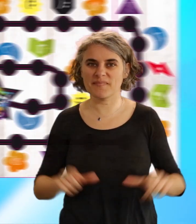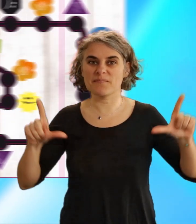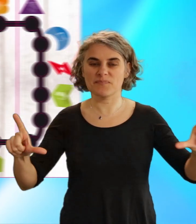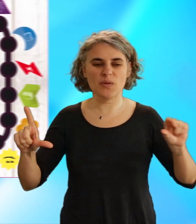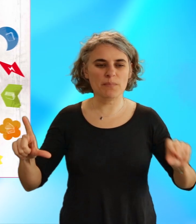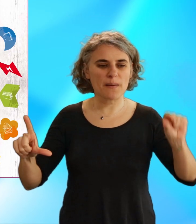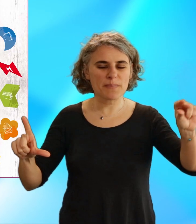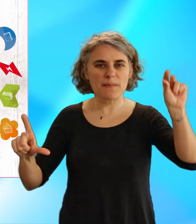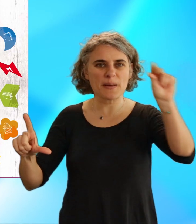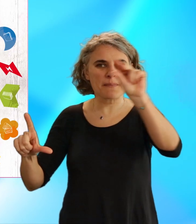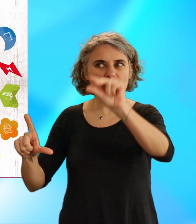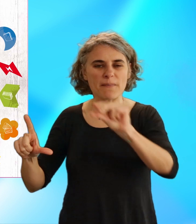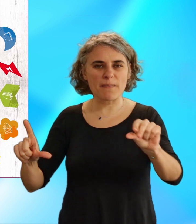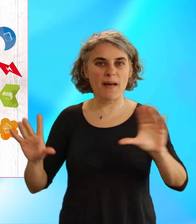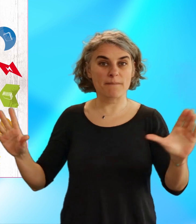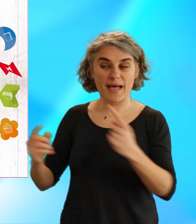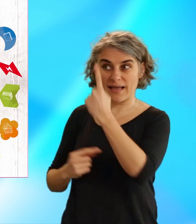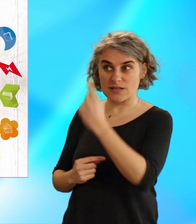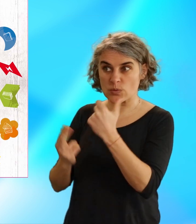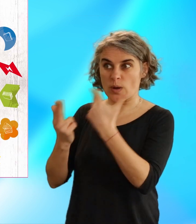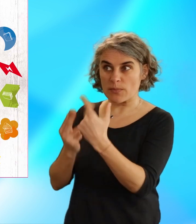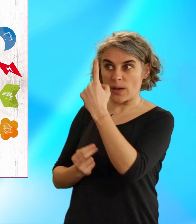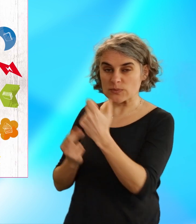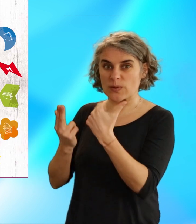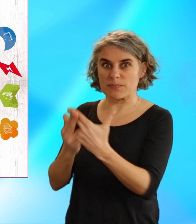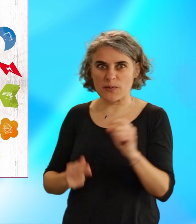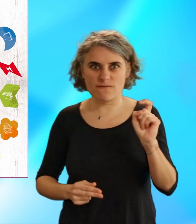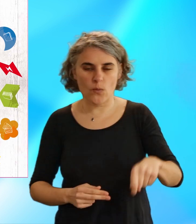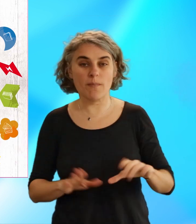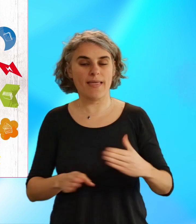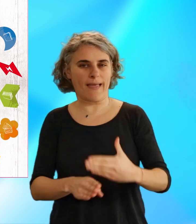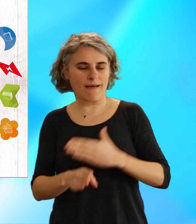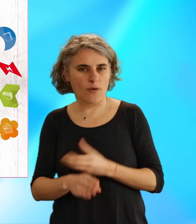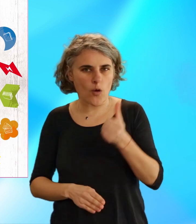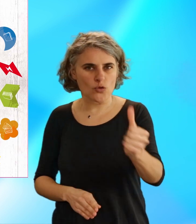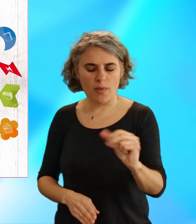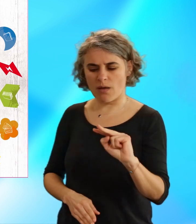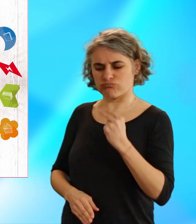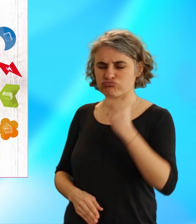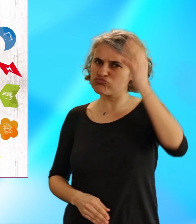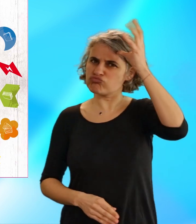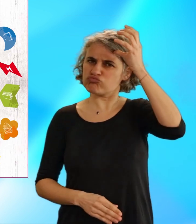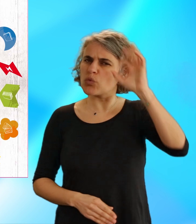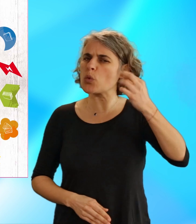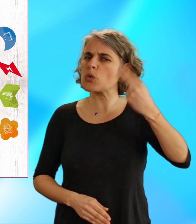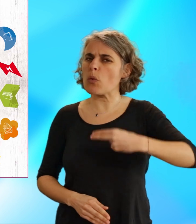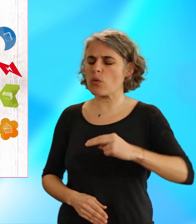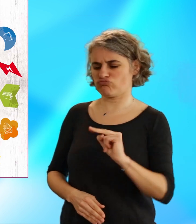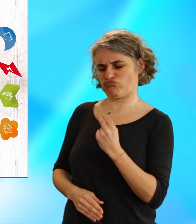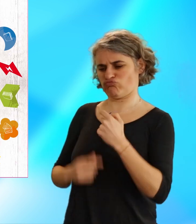premier à parcourir la totalité du plateau en répondant aux questions posées. Pour cela, tu devras auto-évaluer tes connaissances de